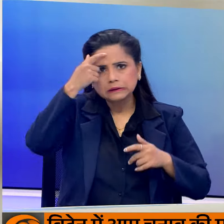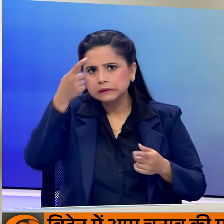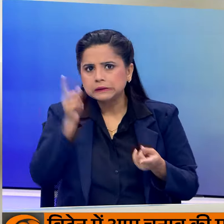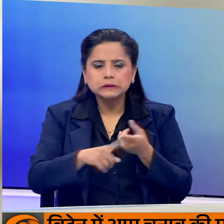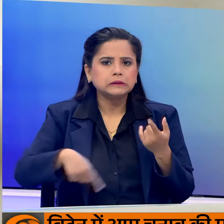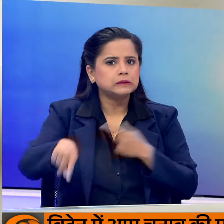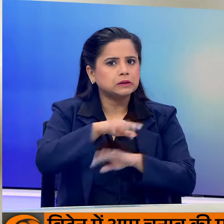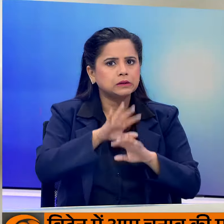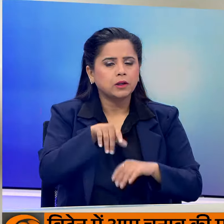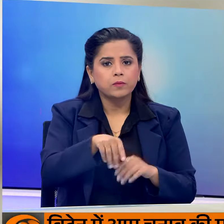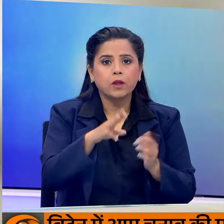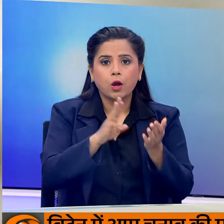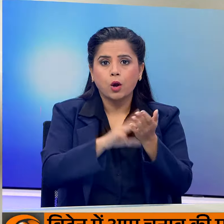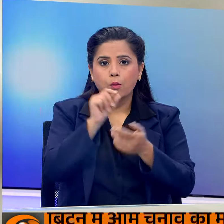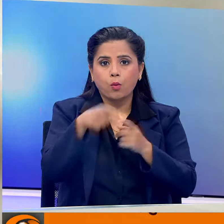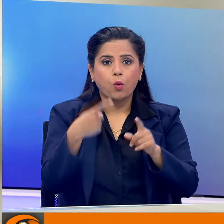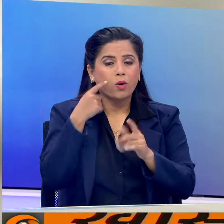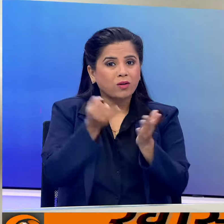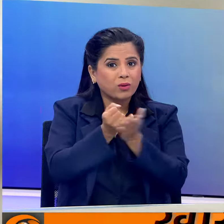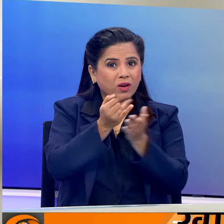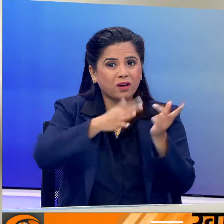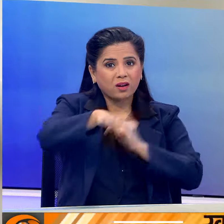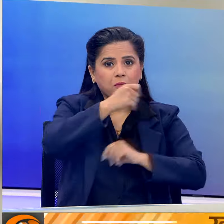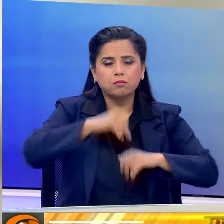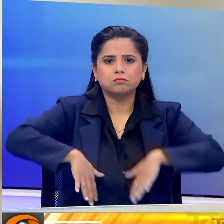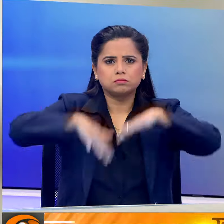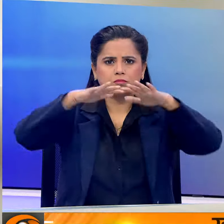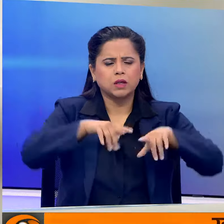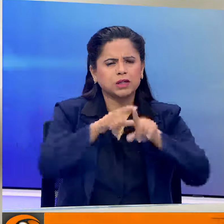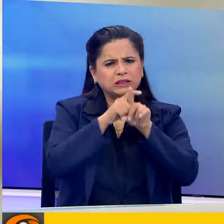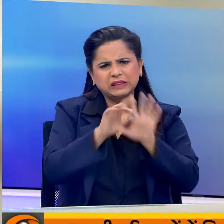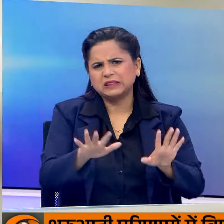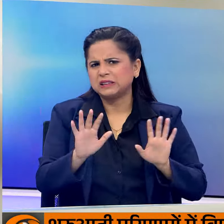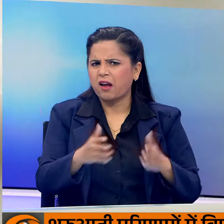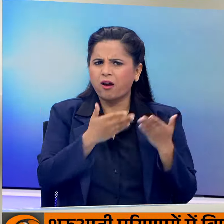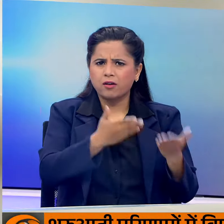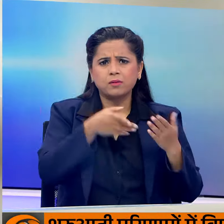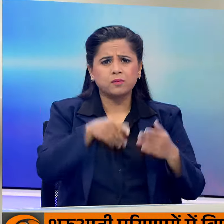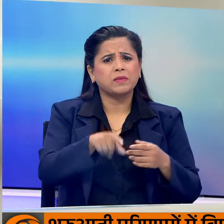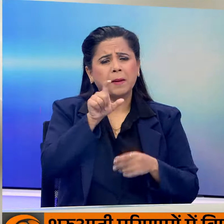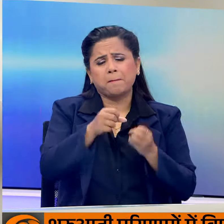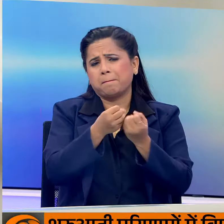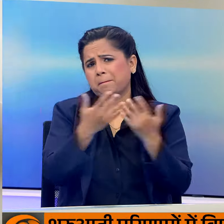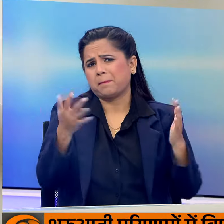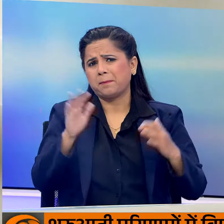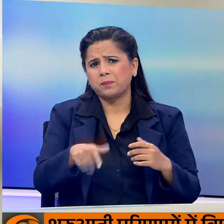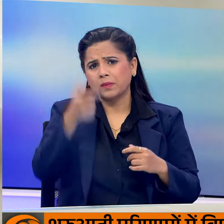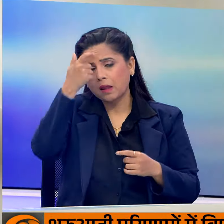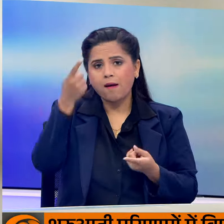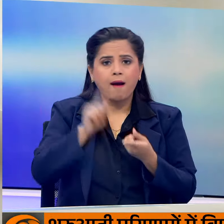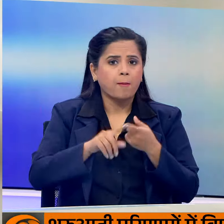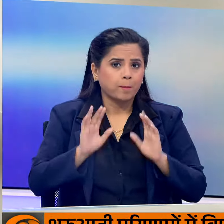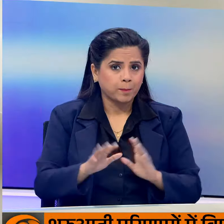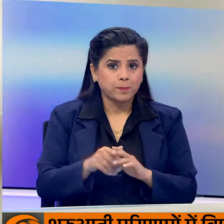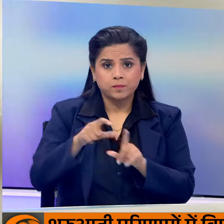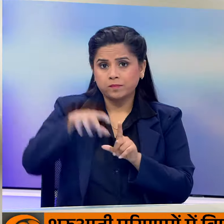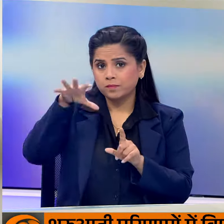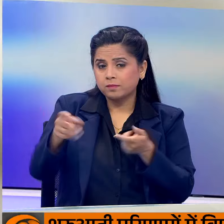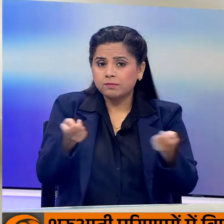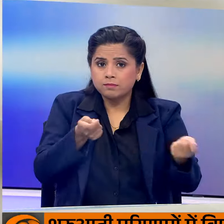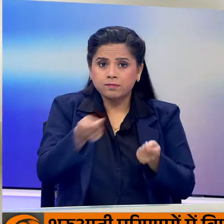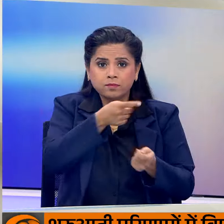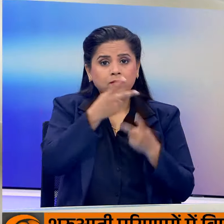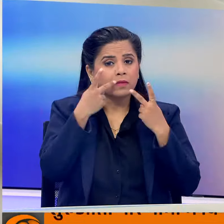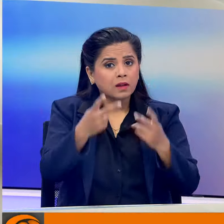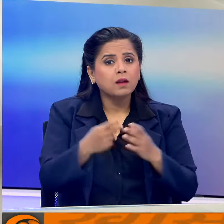हैं अकेले मोरी गाउं जिले में बार की स्थिती गंभीर बनी हुई है और हजारों लोग प्रभावित हुए हैं जिला प्रशासन के